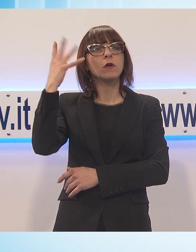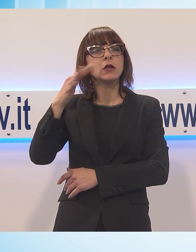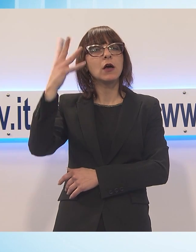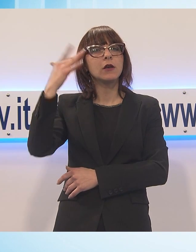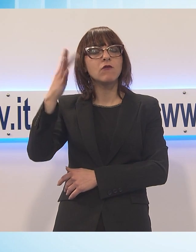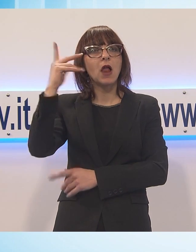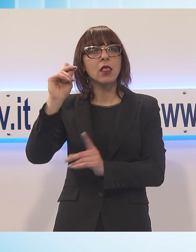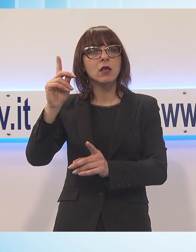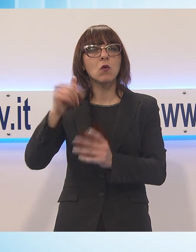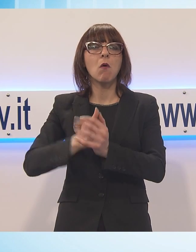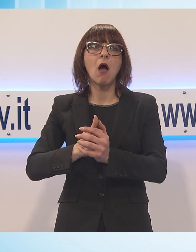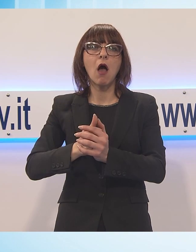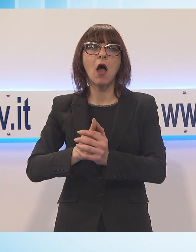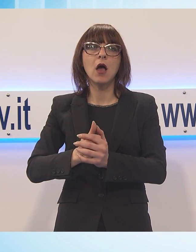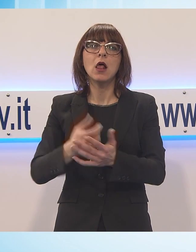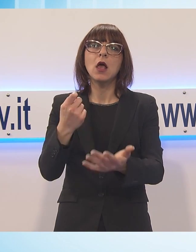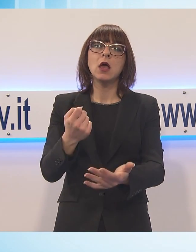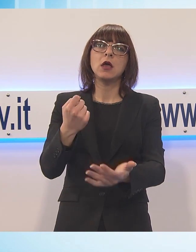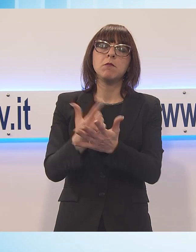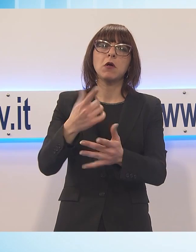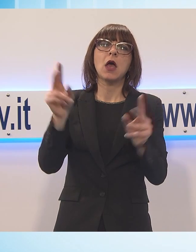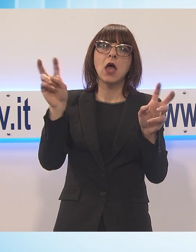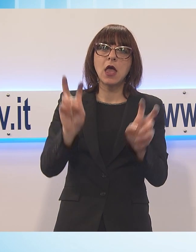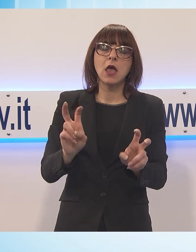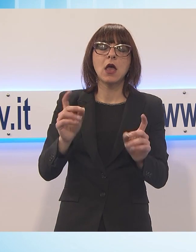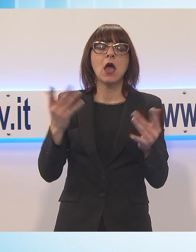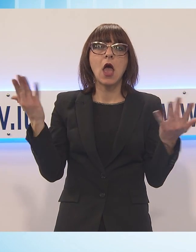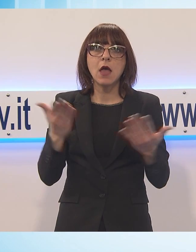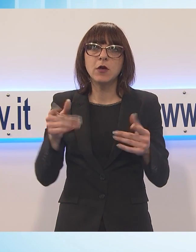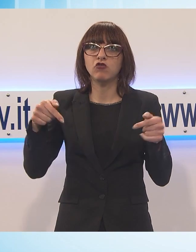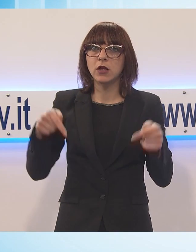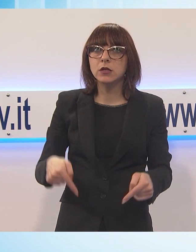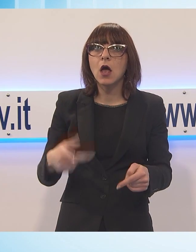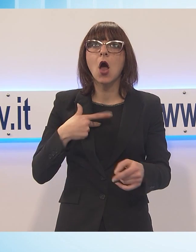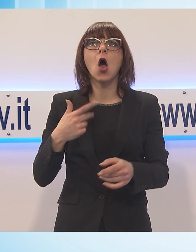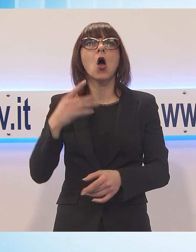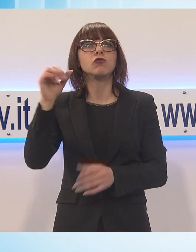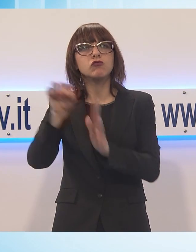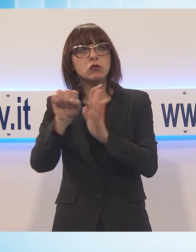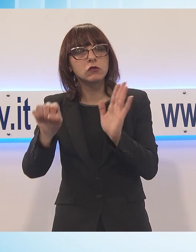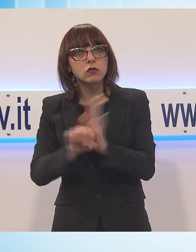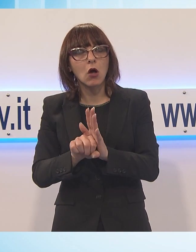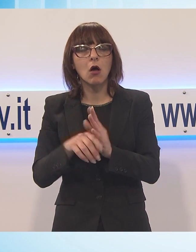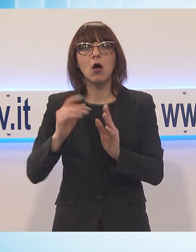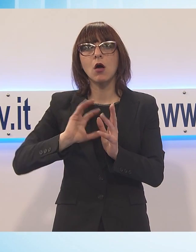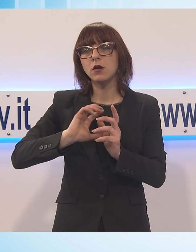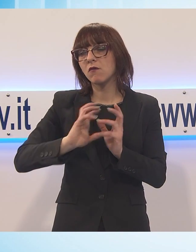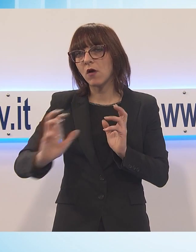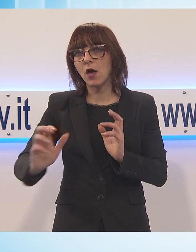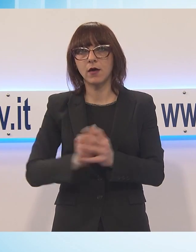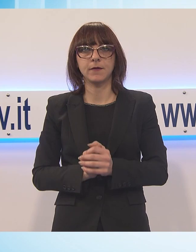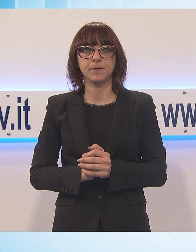anche sulle emergenze di oggi. Non a caso al liceo classico di Viareggio, a Carducci, la lezione